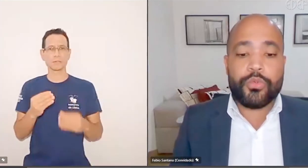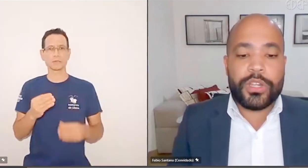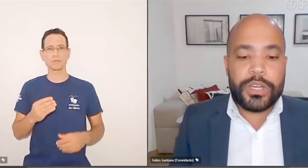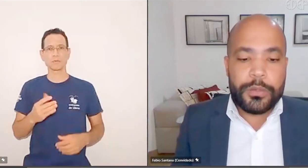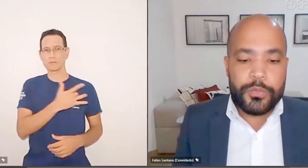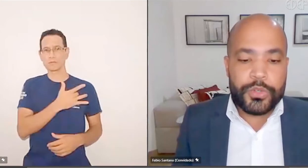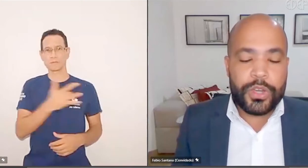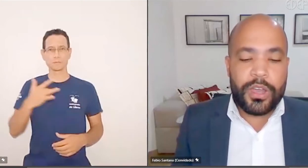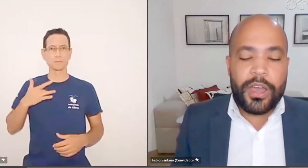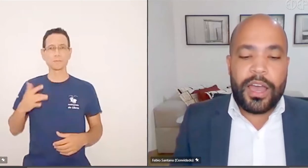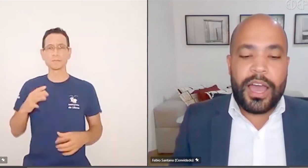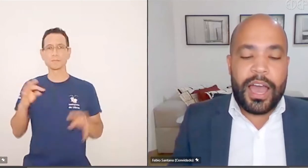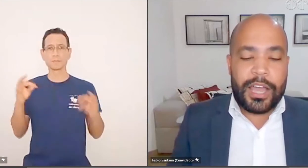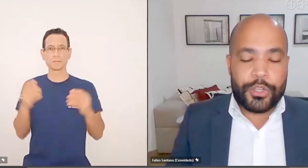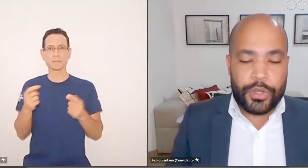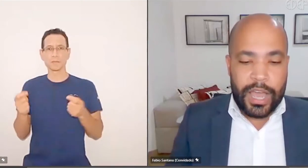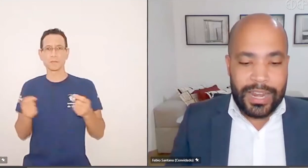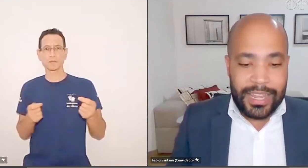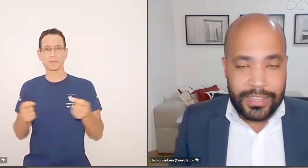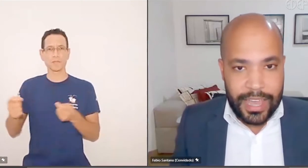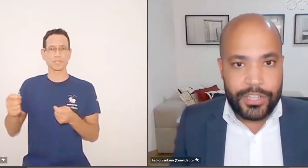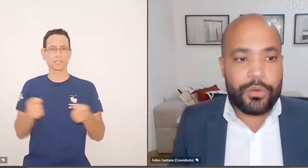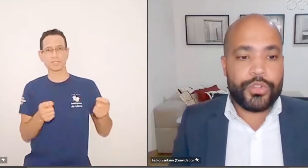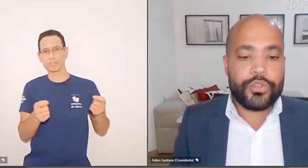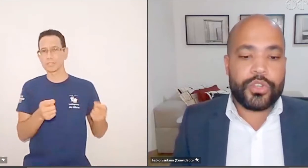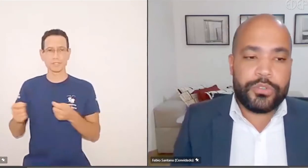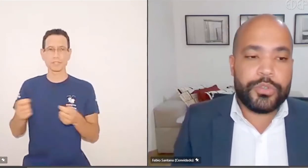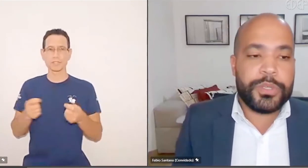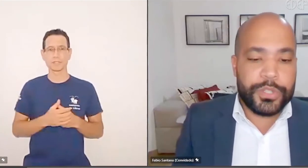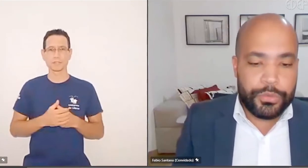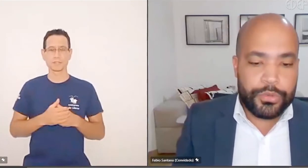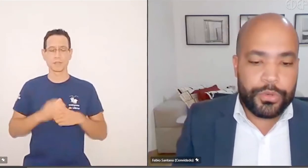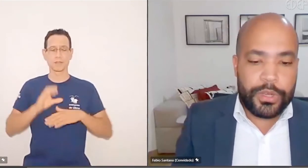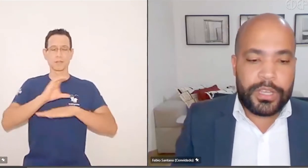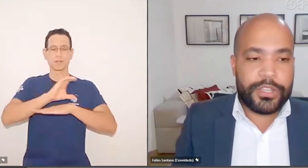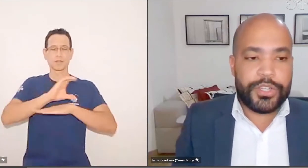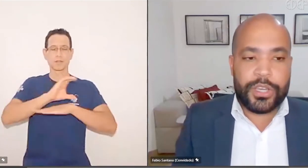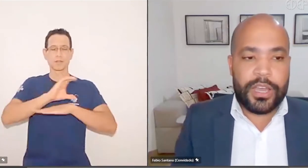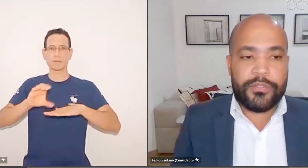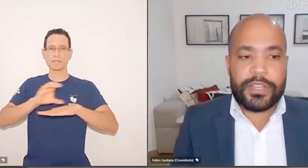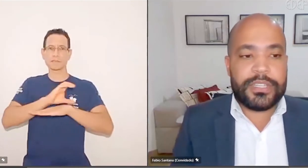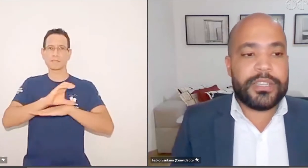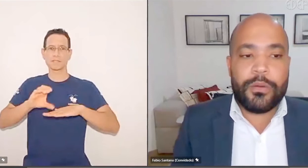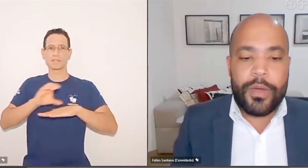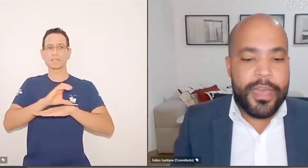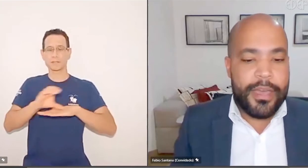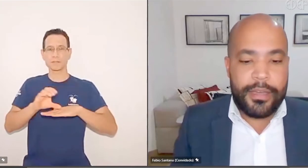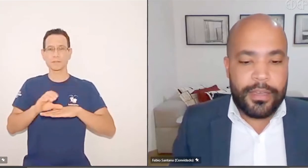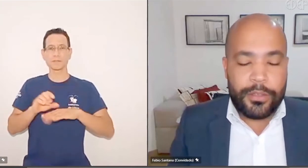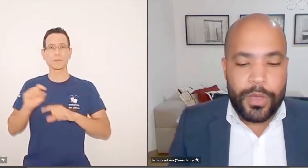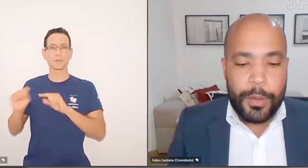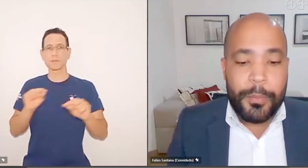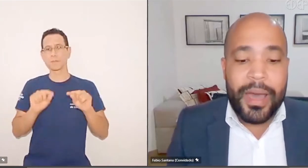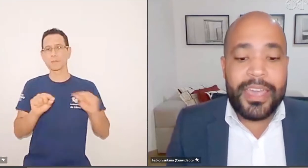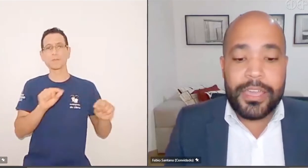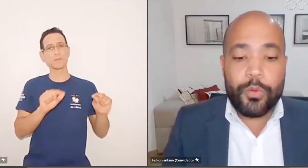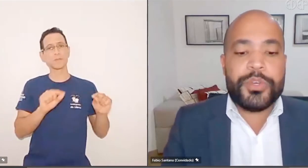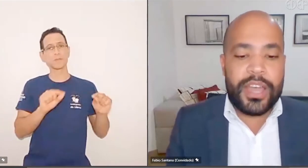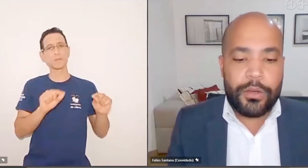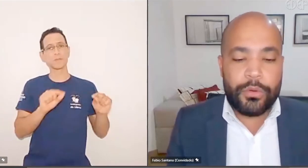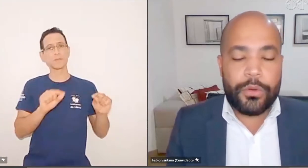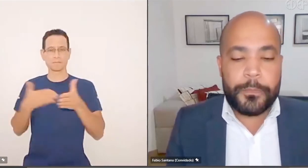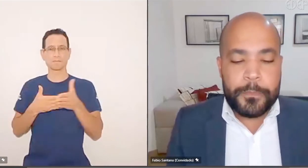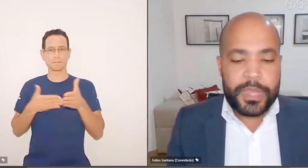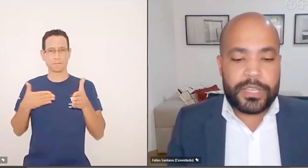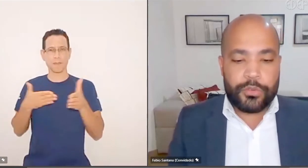processo, controlamos a legalidade e a constitucionalidade dos pedidos, né, a a fazenda não é, não é uma barreira,